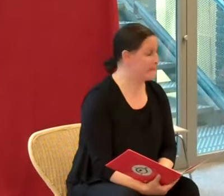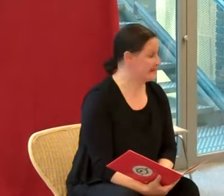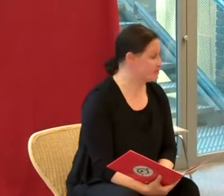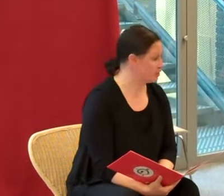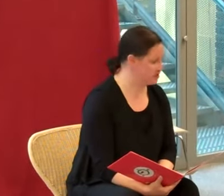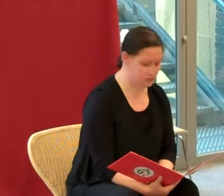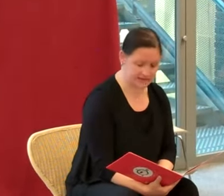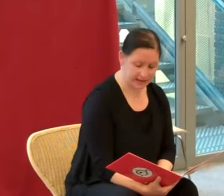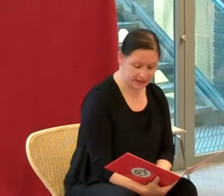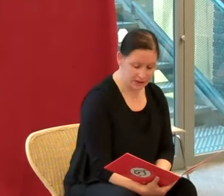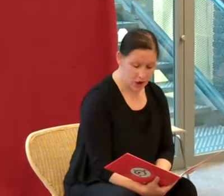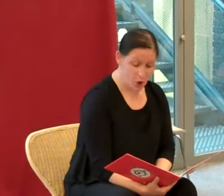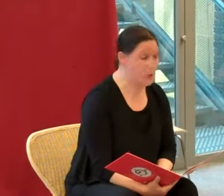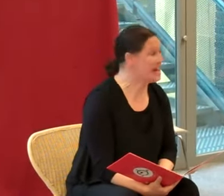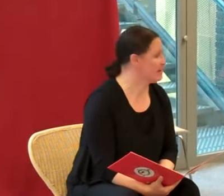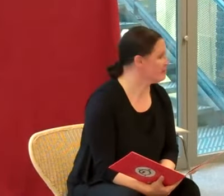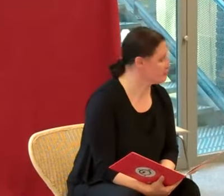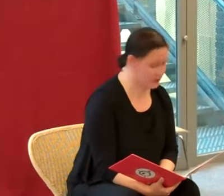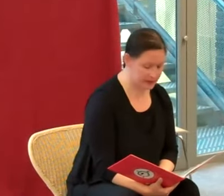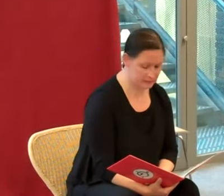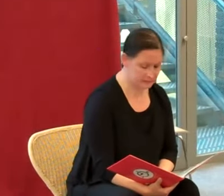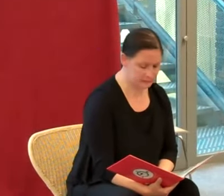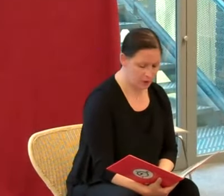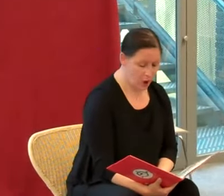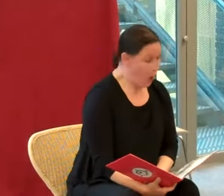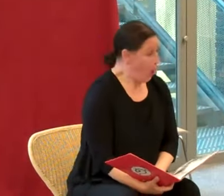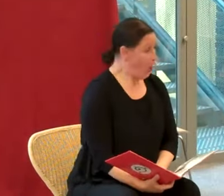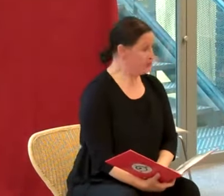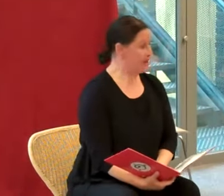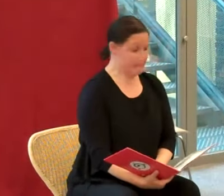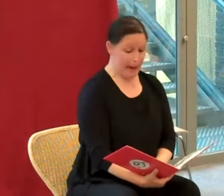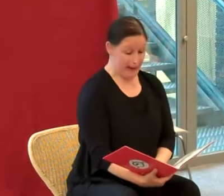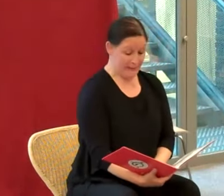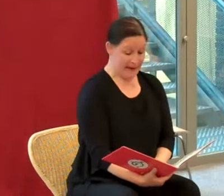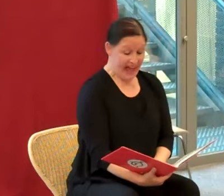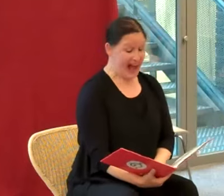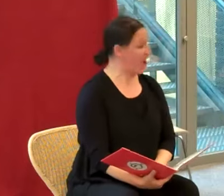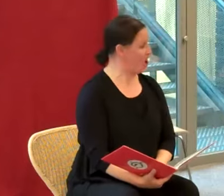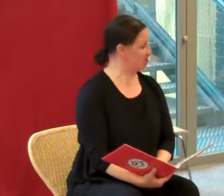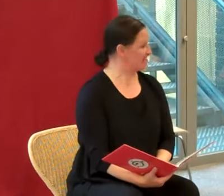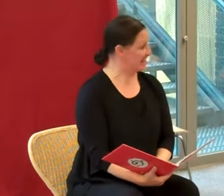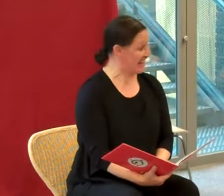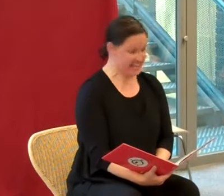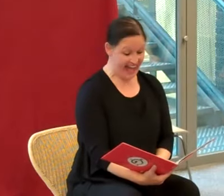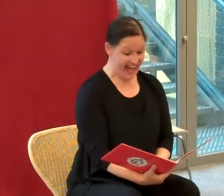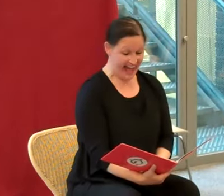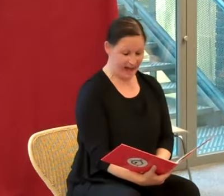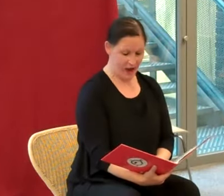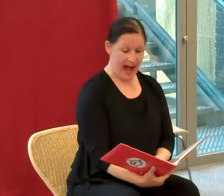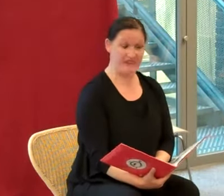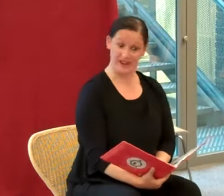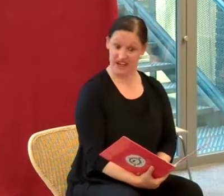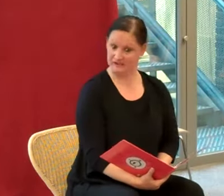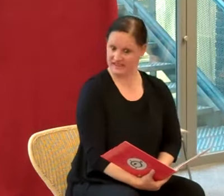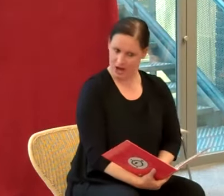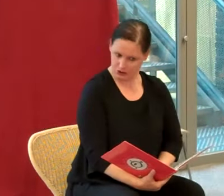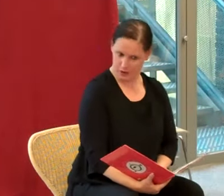peine sortie du sac où il l'avait fourré. « On ne t'a pas appris à ranger ta tanière avant d'inviter une